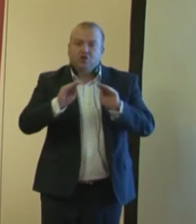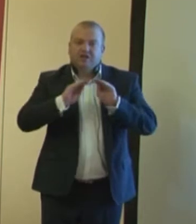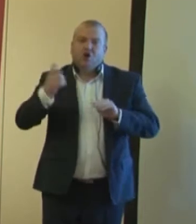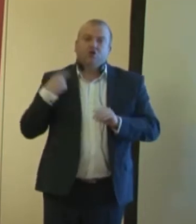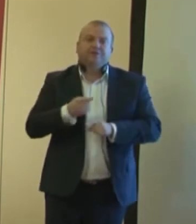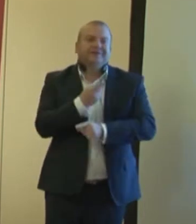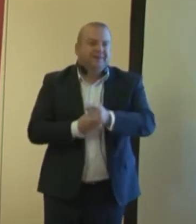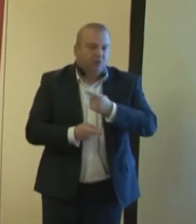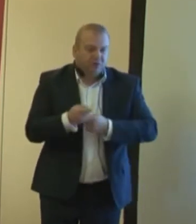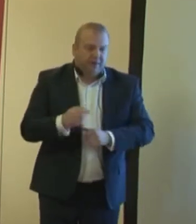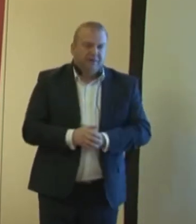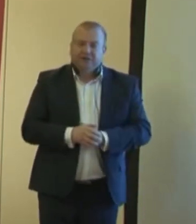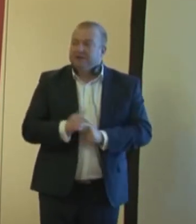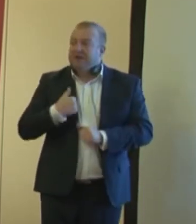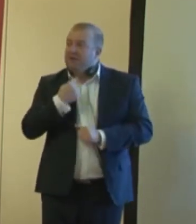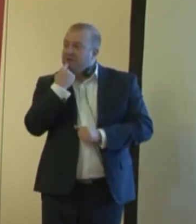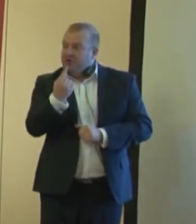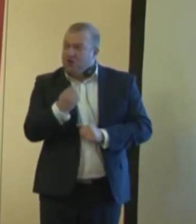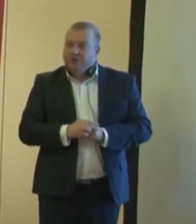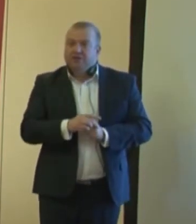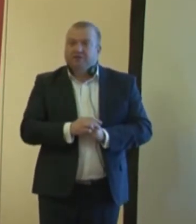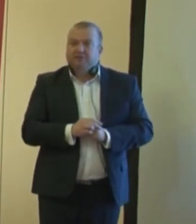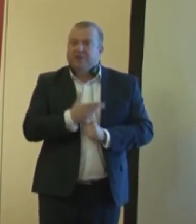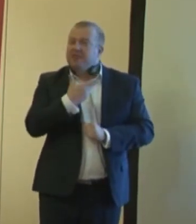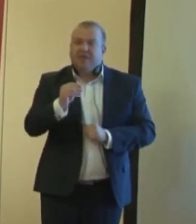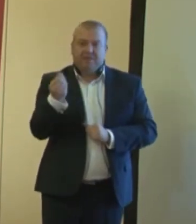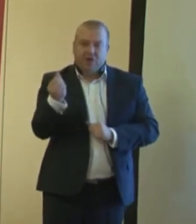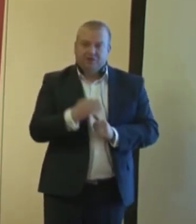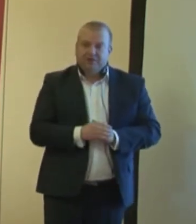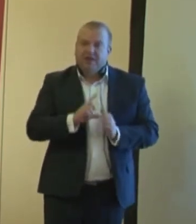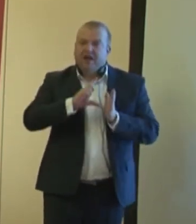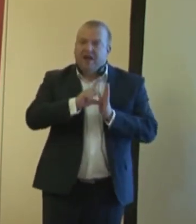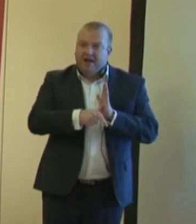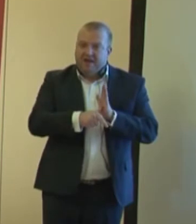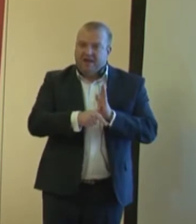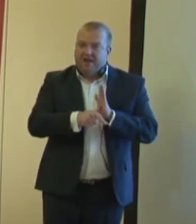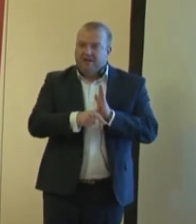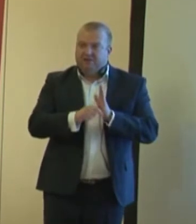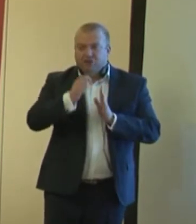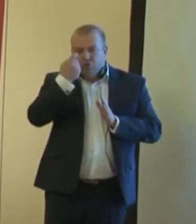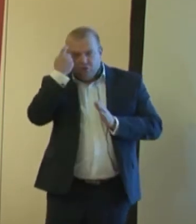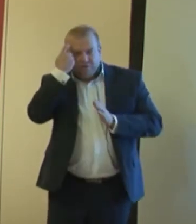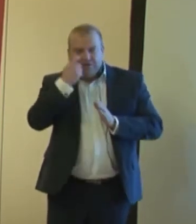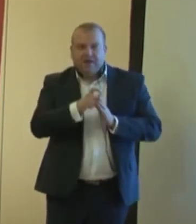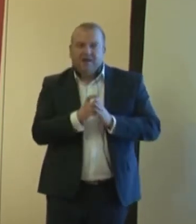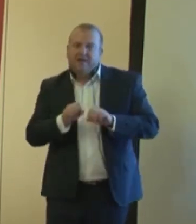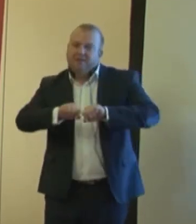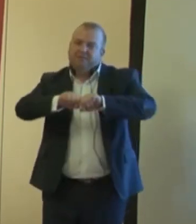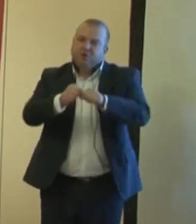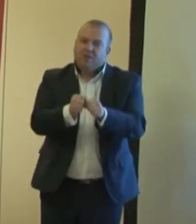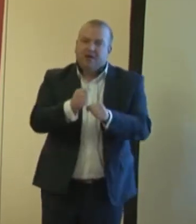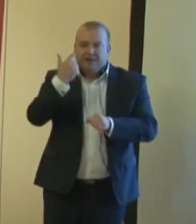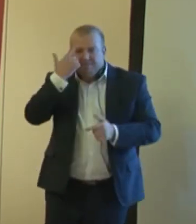niepełnosprawnych. Ja powiedziałem nie pieniądze, ale przede wszystkim przełamanie mentalności w